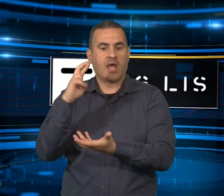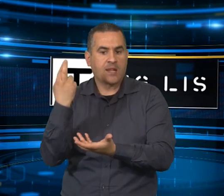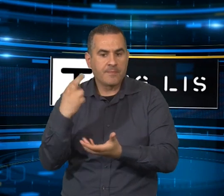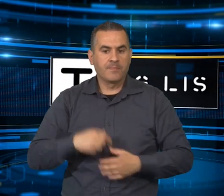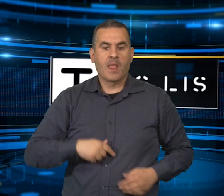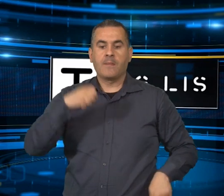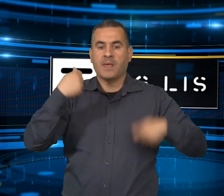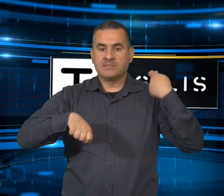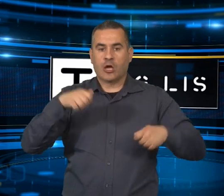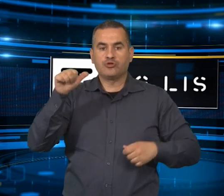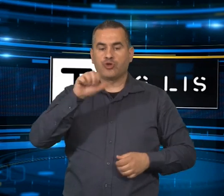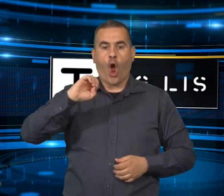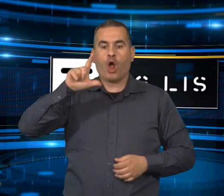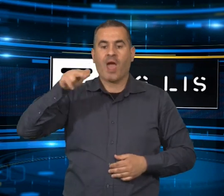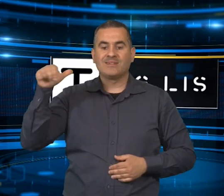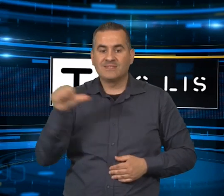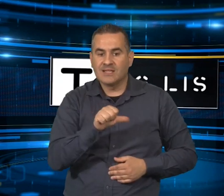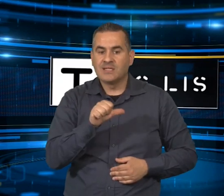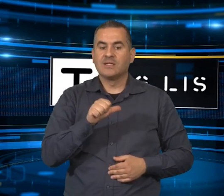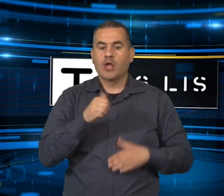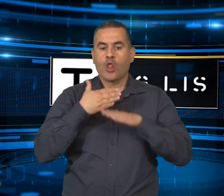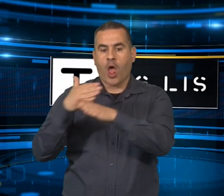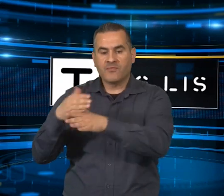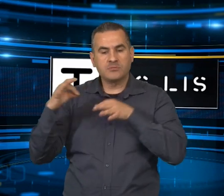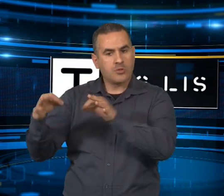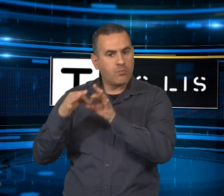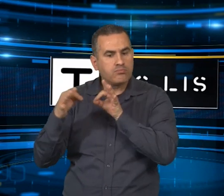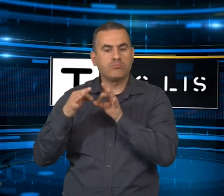conto delle diverse fonti di finanziamento e dei diversi soggetti attuatori.